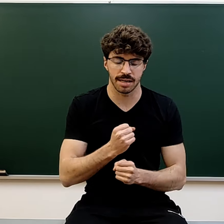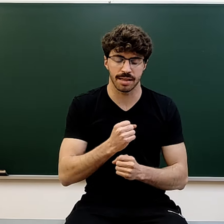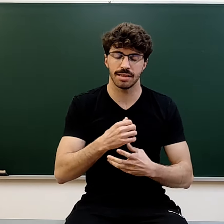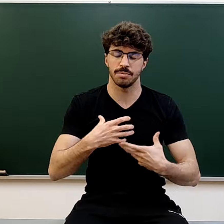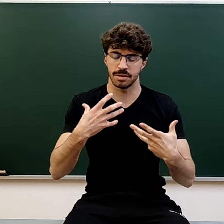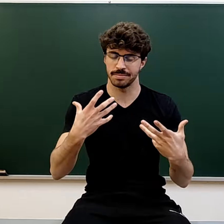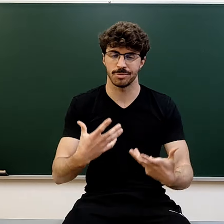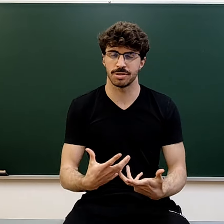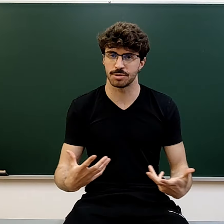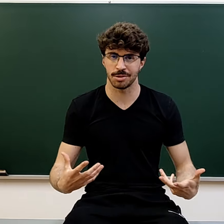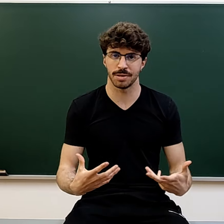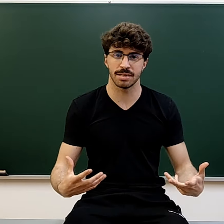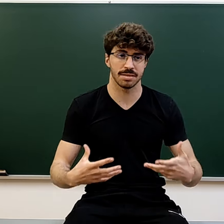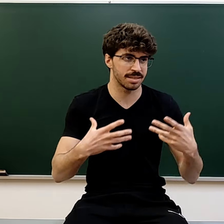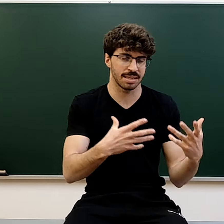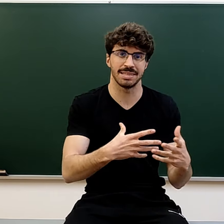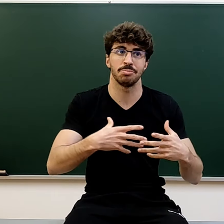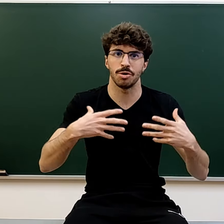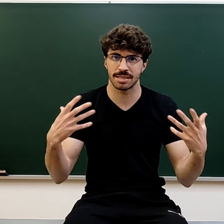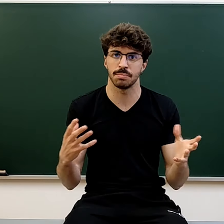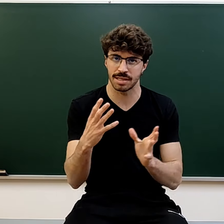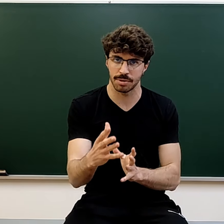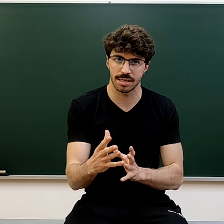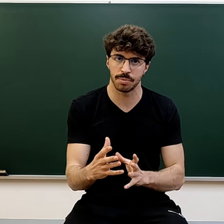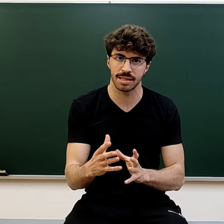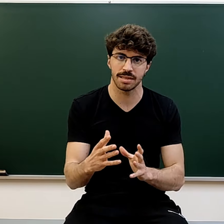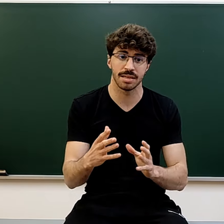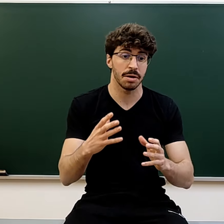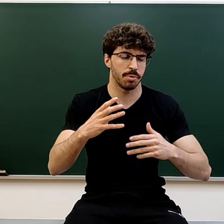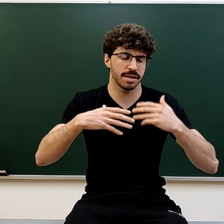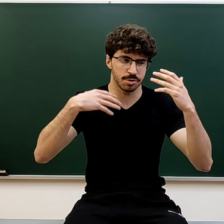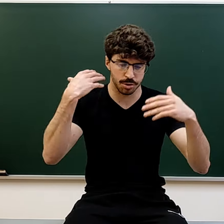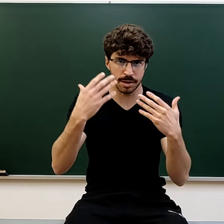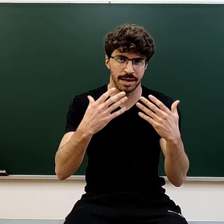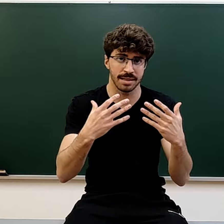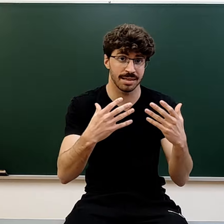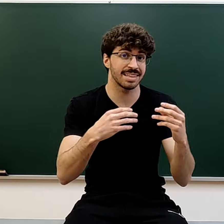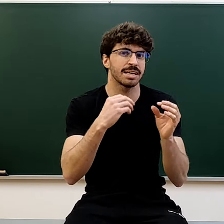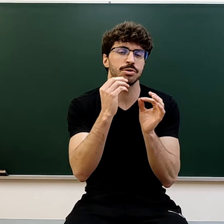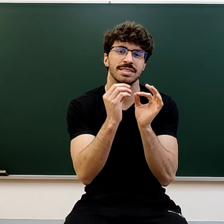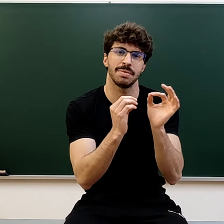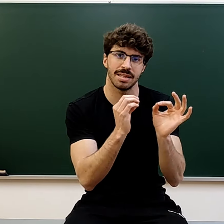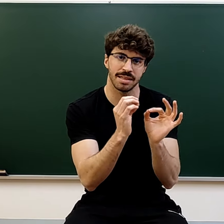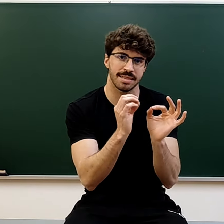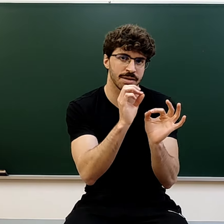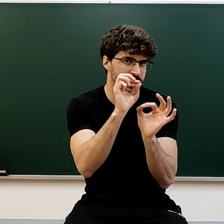serenidad de, bueno, yo sigo estando bien, este examen no es tan importante o que sea importante, voy a construir una identidad, qué cosas de mi identidad tengo que